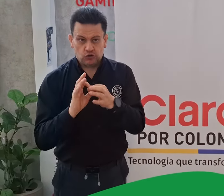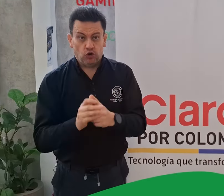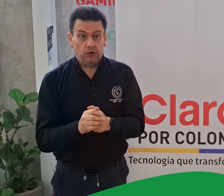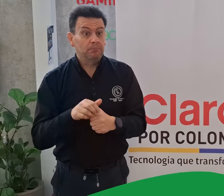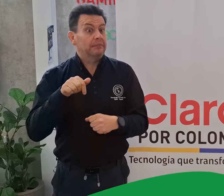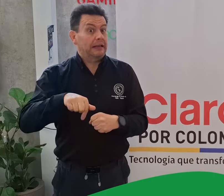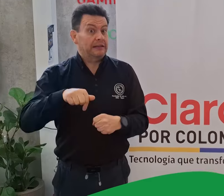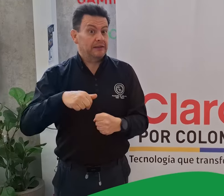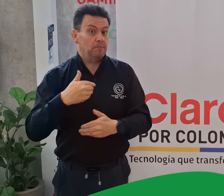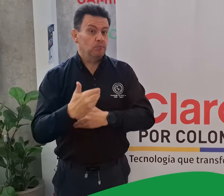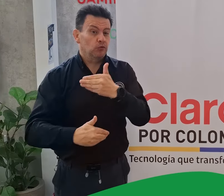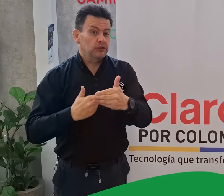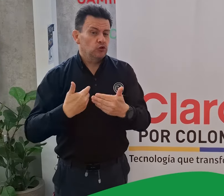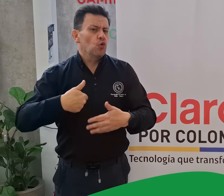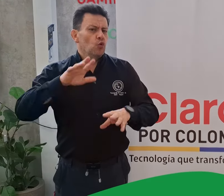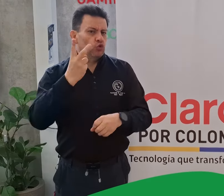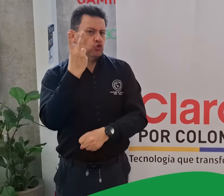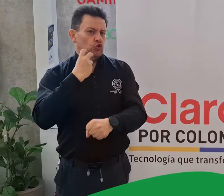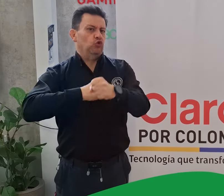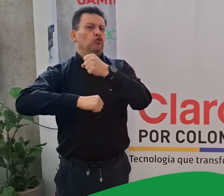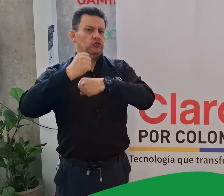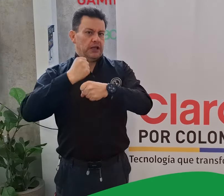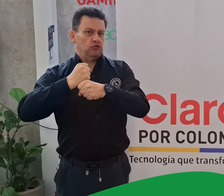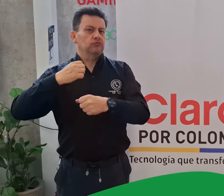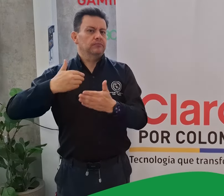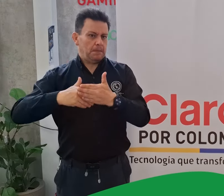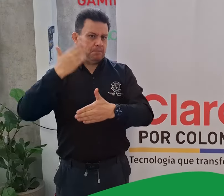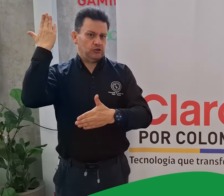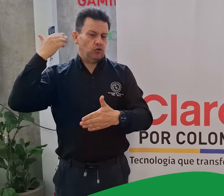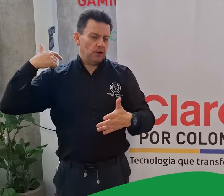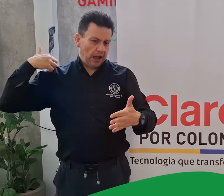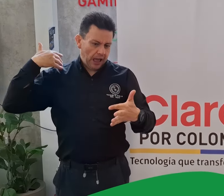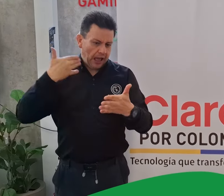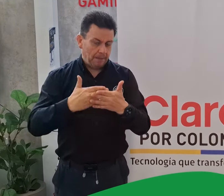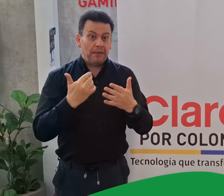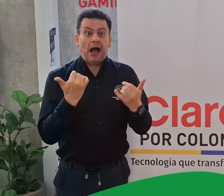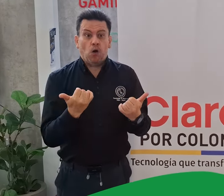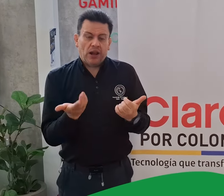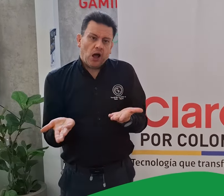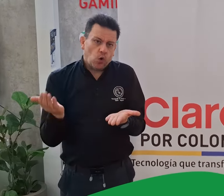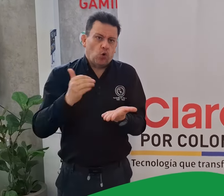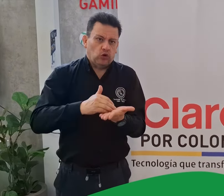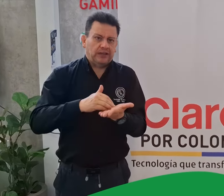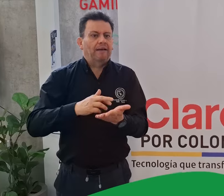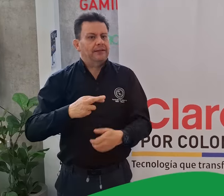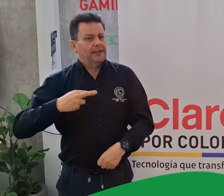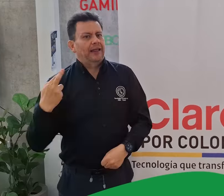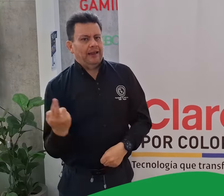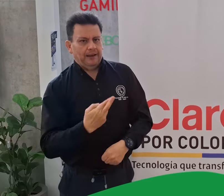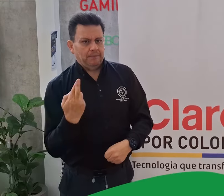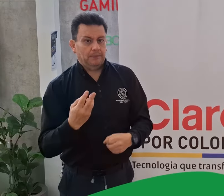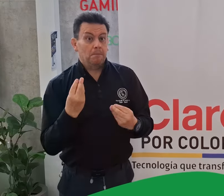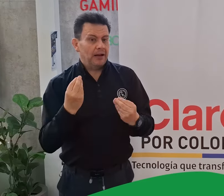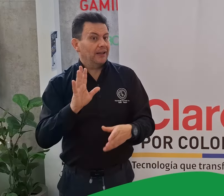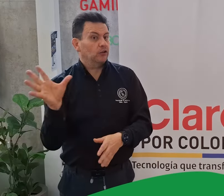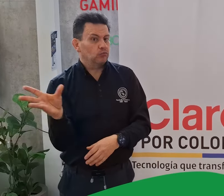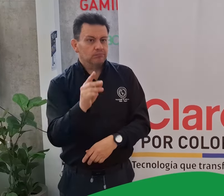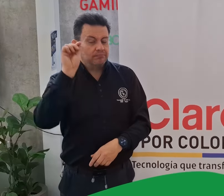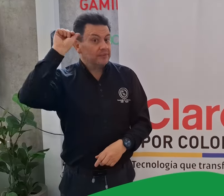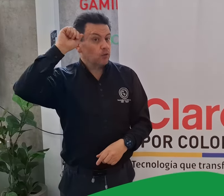para que las personas sordas aprovechen la oportunidad y se acerquen a los puntos Claro para su